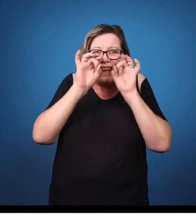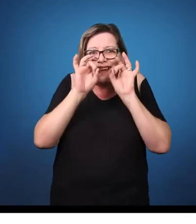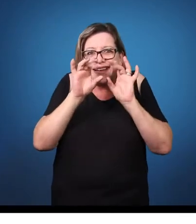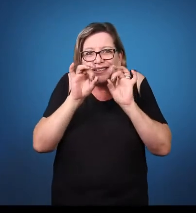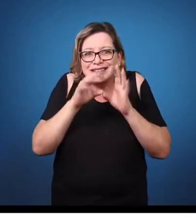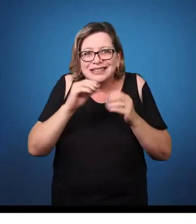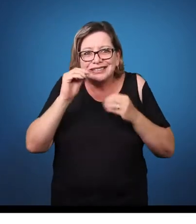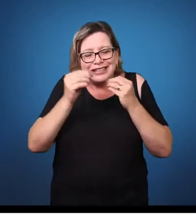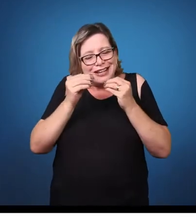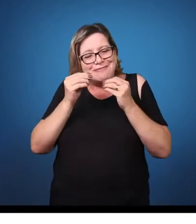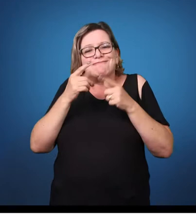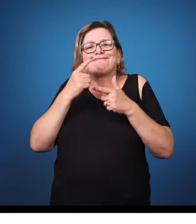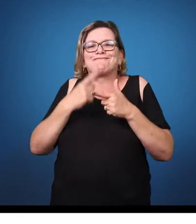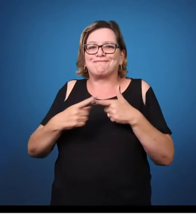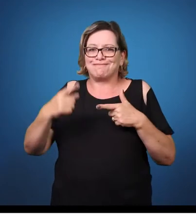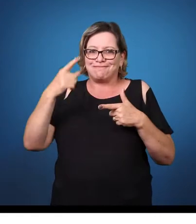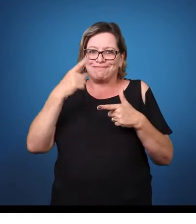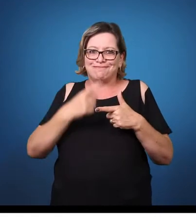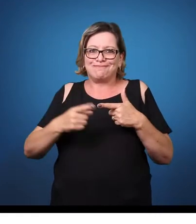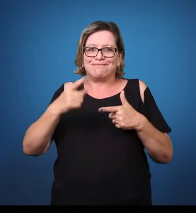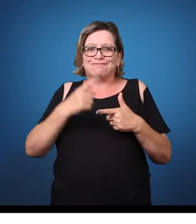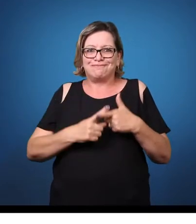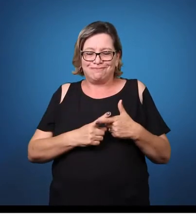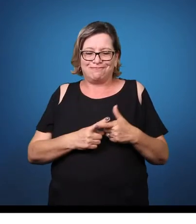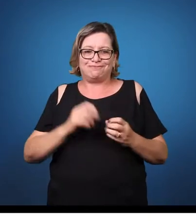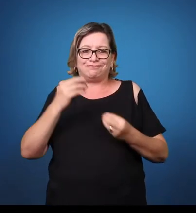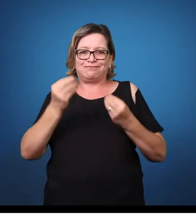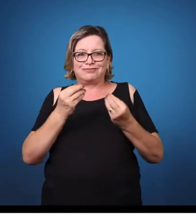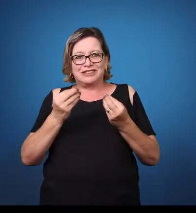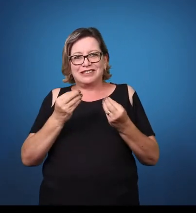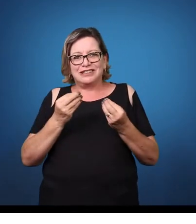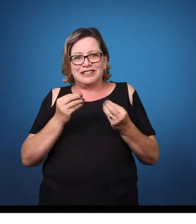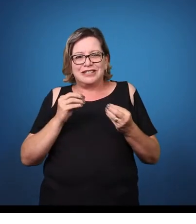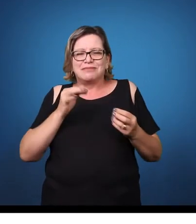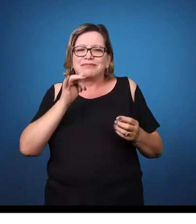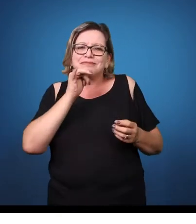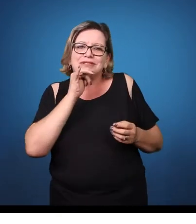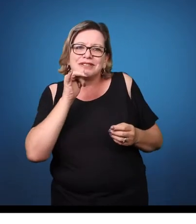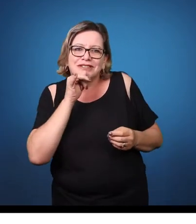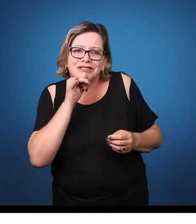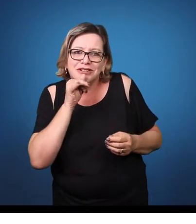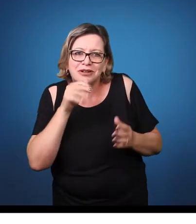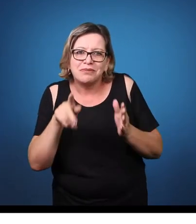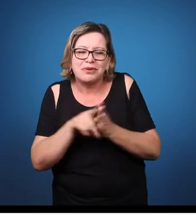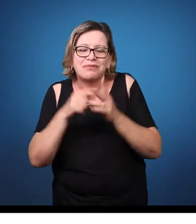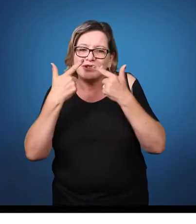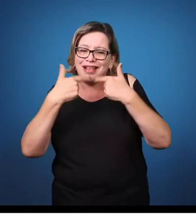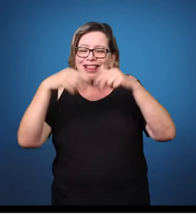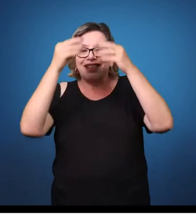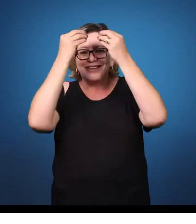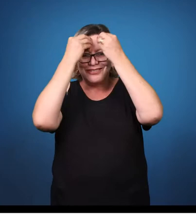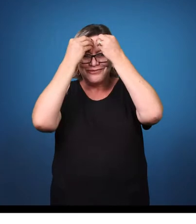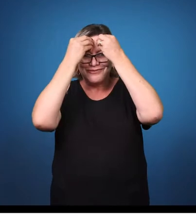Qual é a área em nível de sistema nervoso central que vai interferir? A área de Wernicke e a área de Broca, sobretudo.